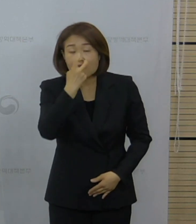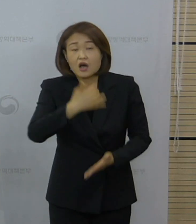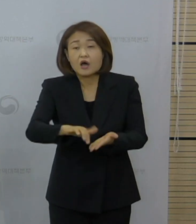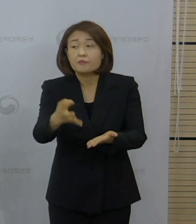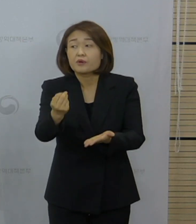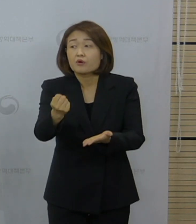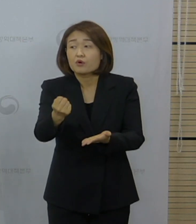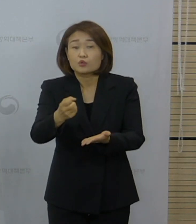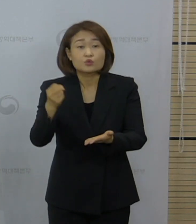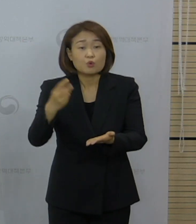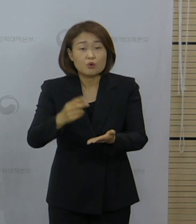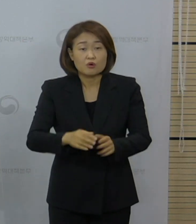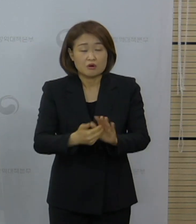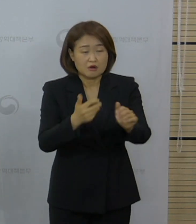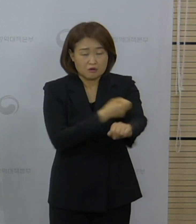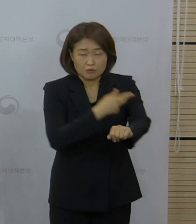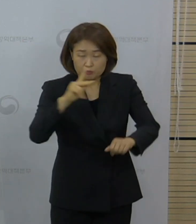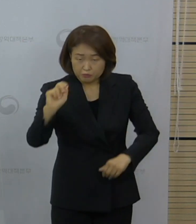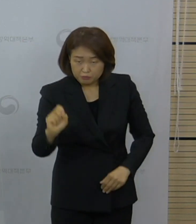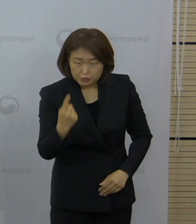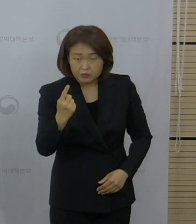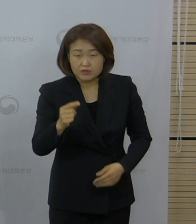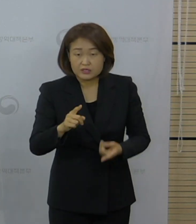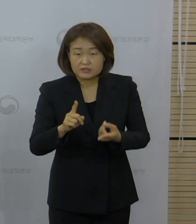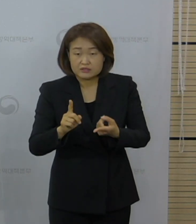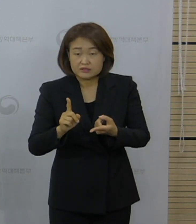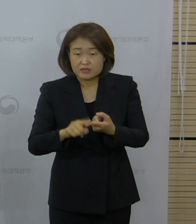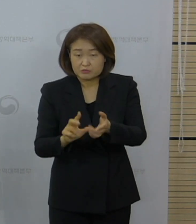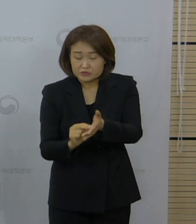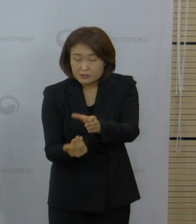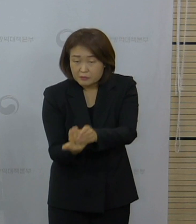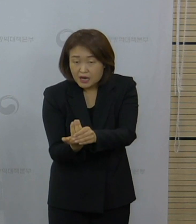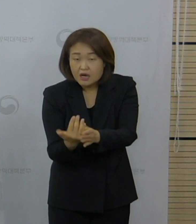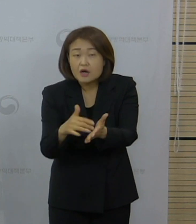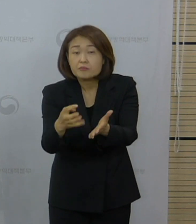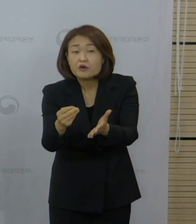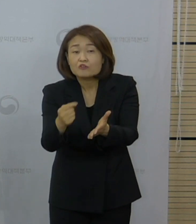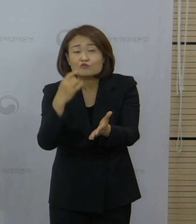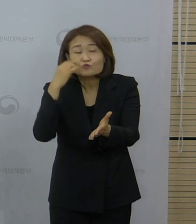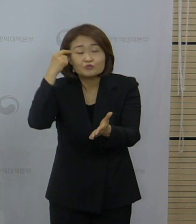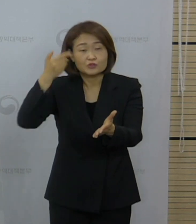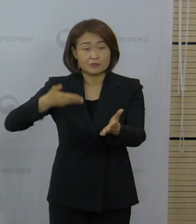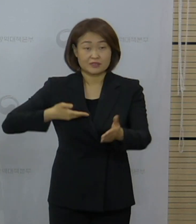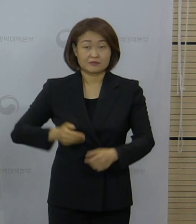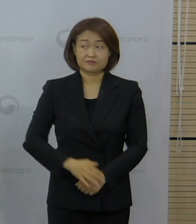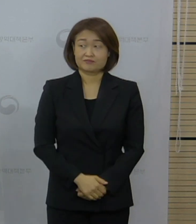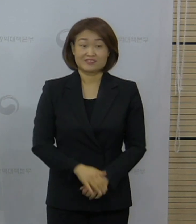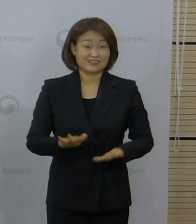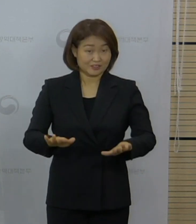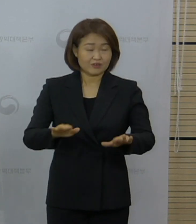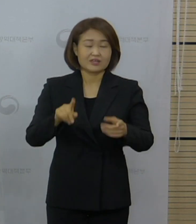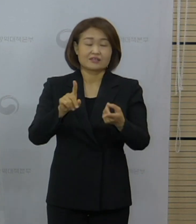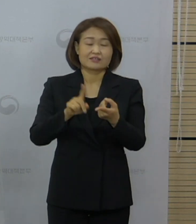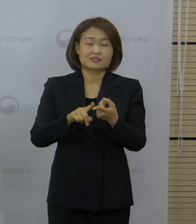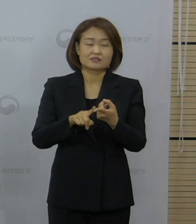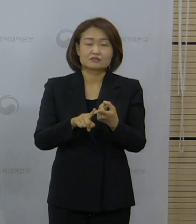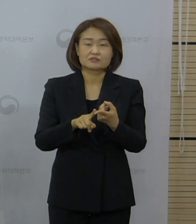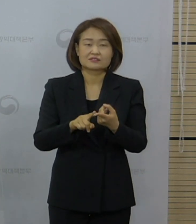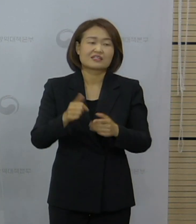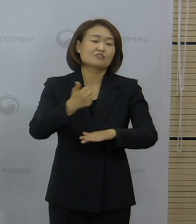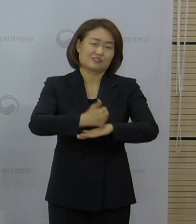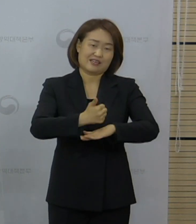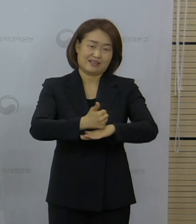됐는지 오늘 0시 기준으로 업데이트를 해서 설명해달라고 했습니다. 네, 이 부분은 저희들이 따로 수치를